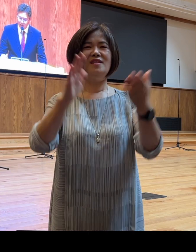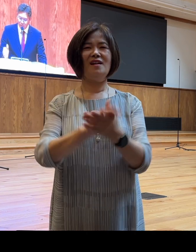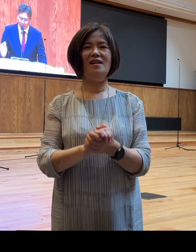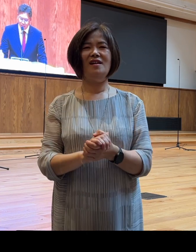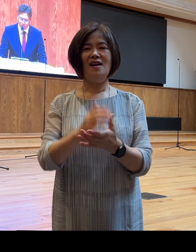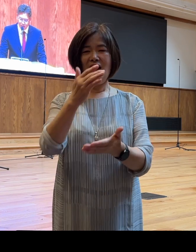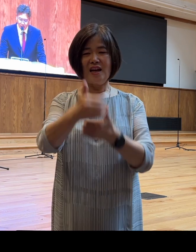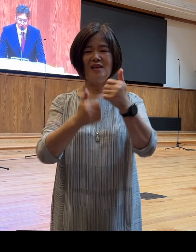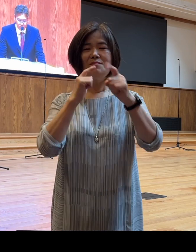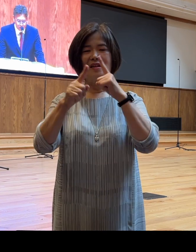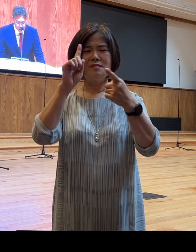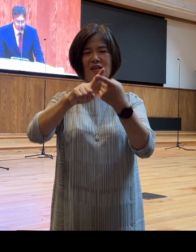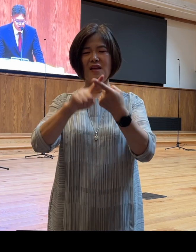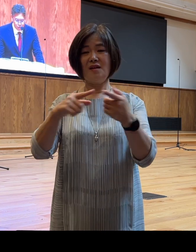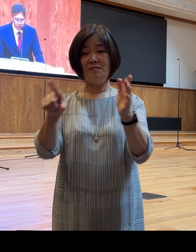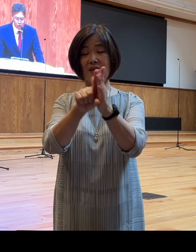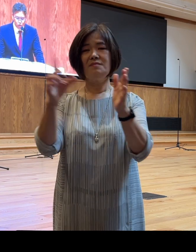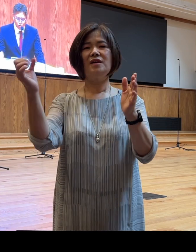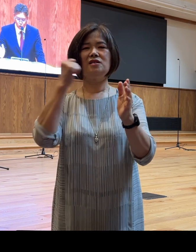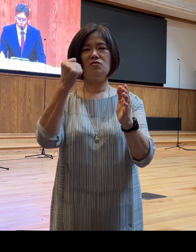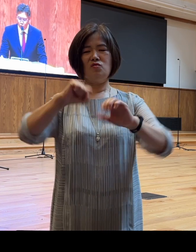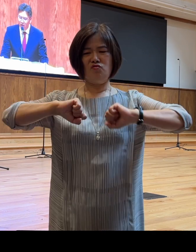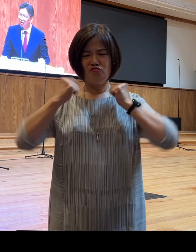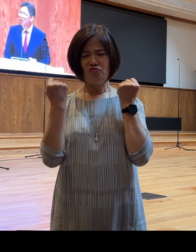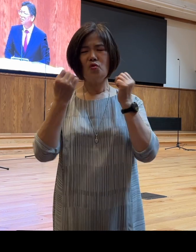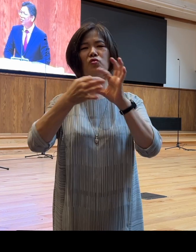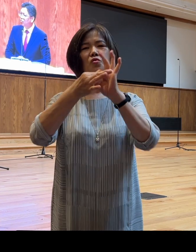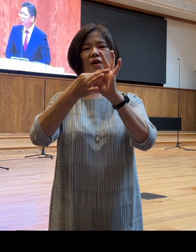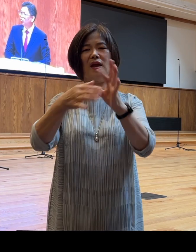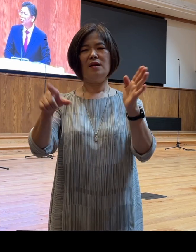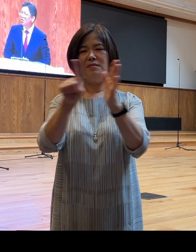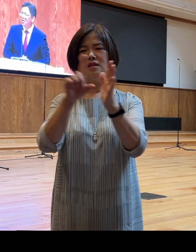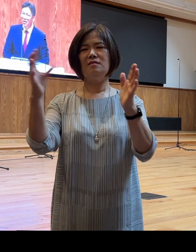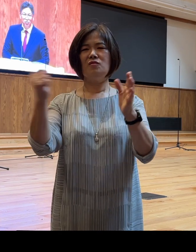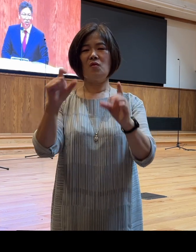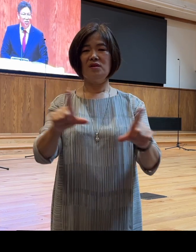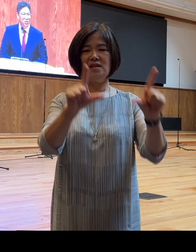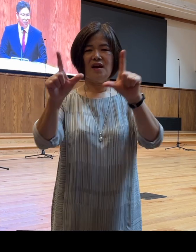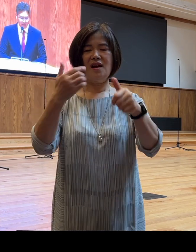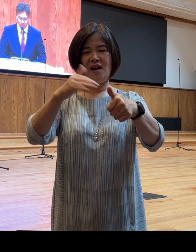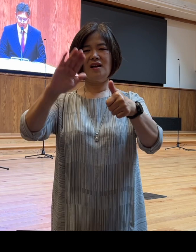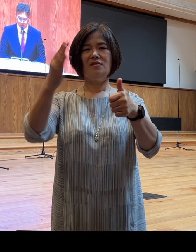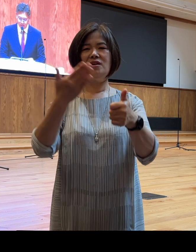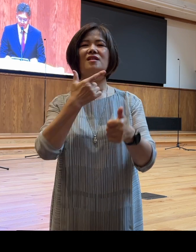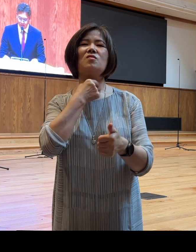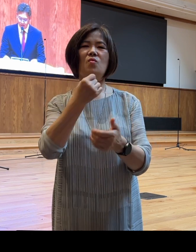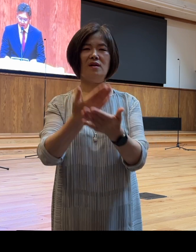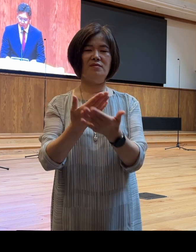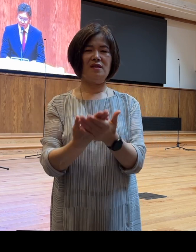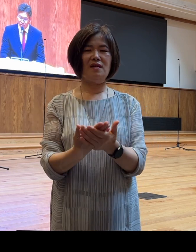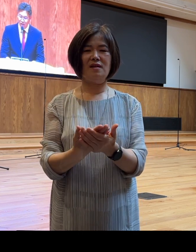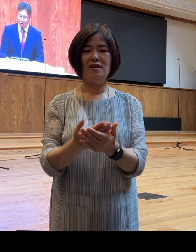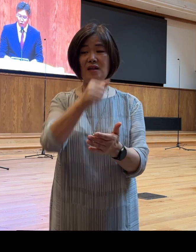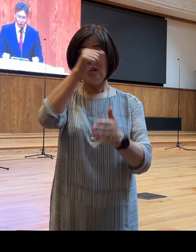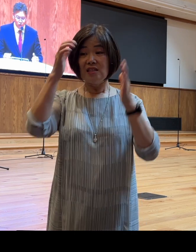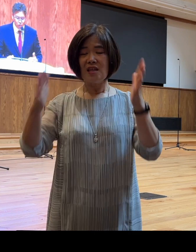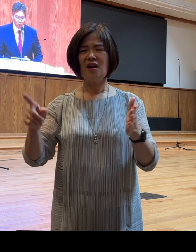말씀에 대한 신뢰를 가지고 순종을 통해 믿음으로 살아갈 수 있기를 바랍니다 여러분 인생의 어떤 역경 속에서도